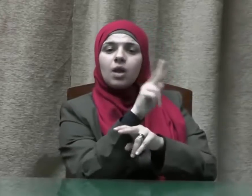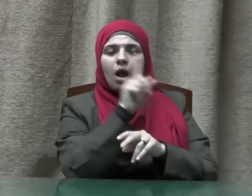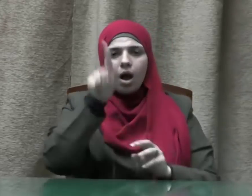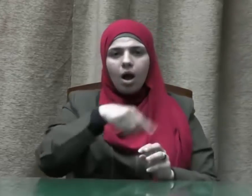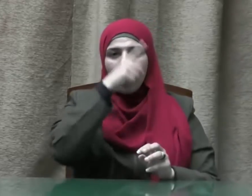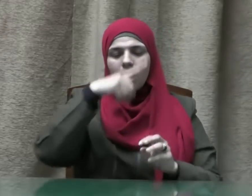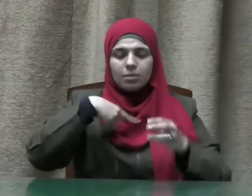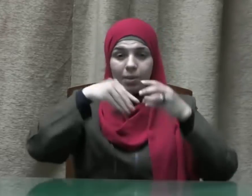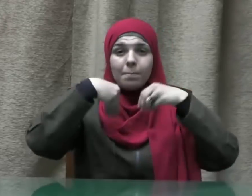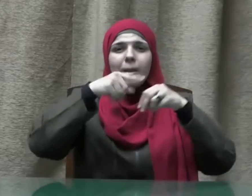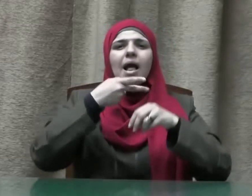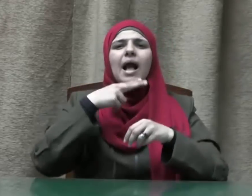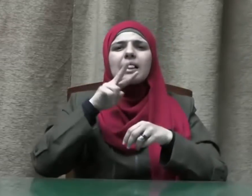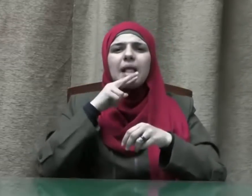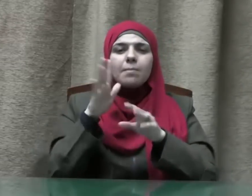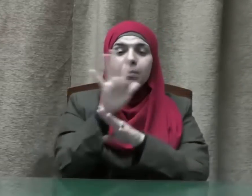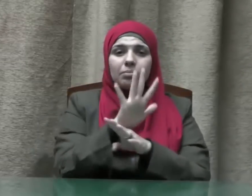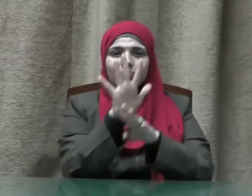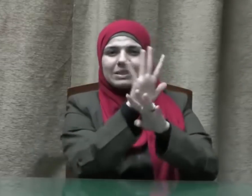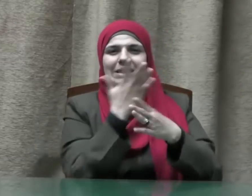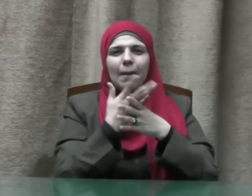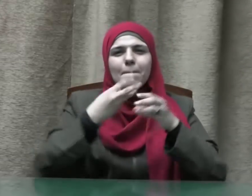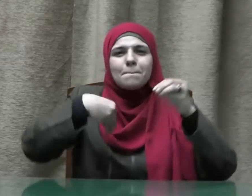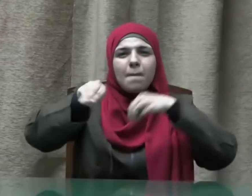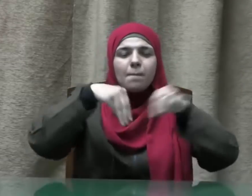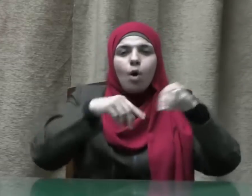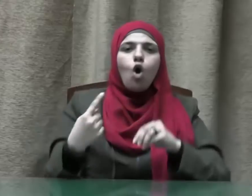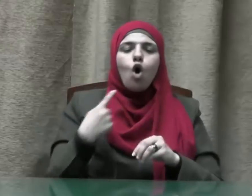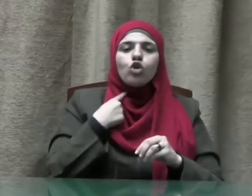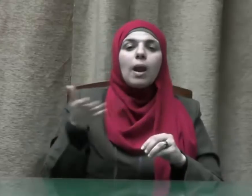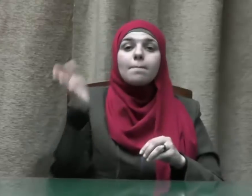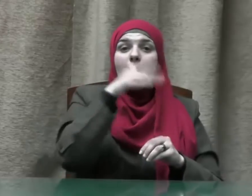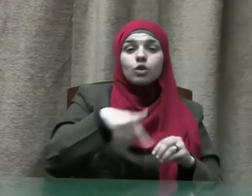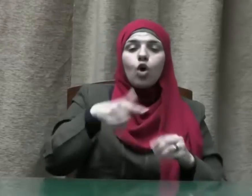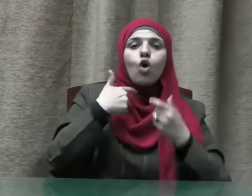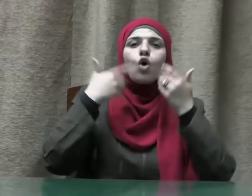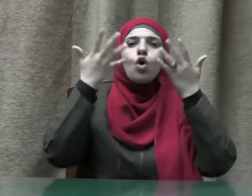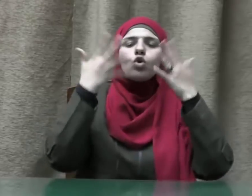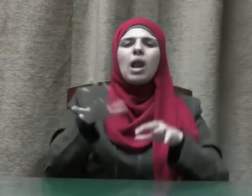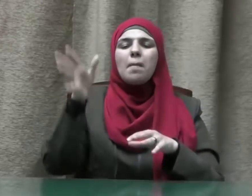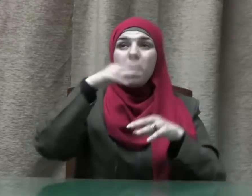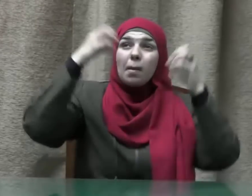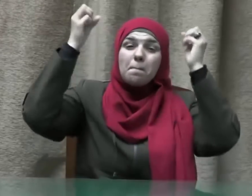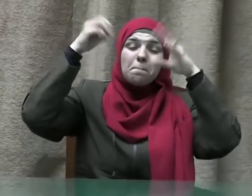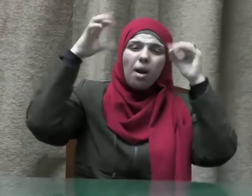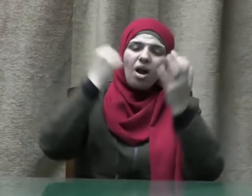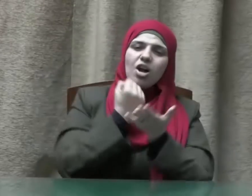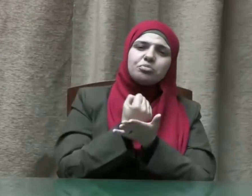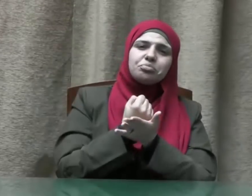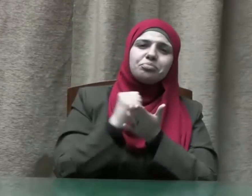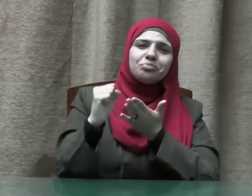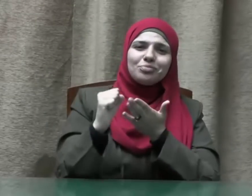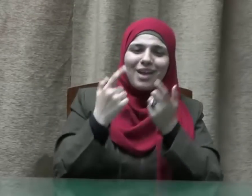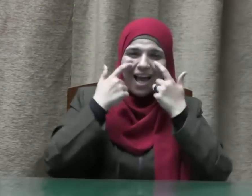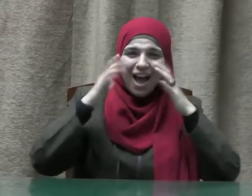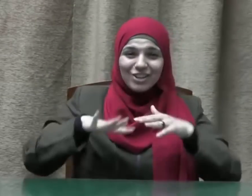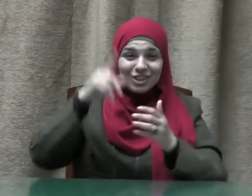الكاذب للسلعة يكون سبباً في محق البركة في الدنيا والطرد من